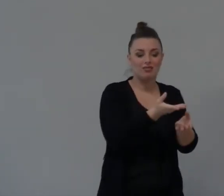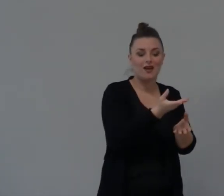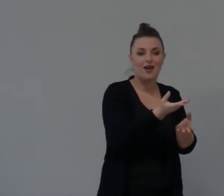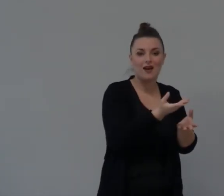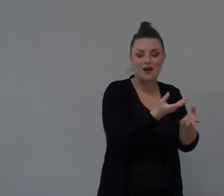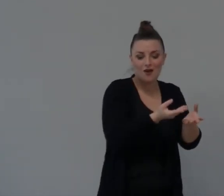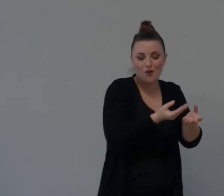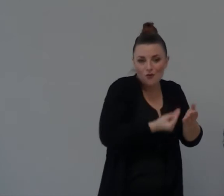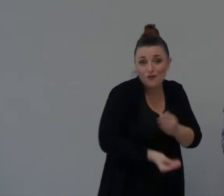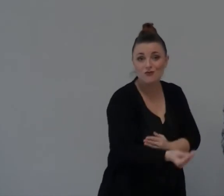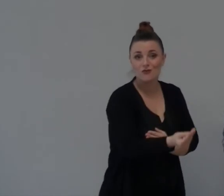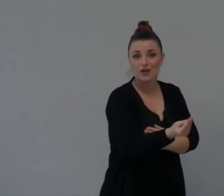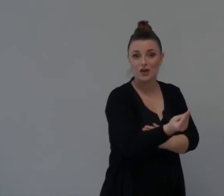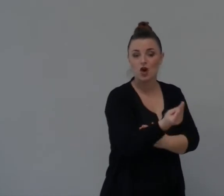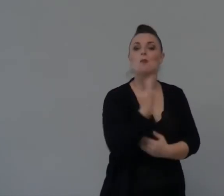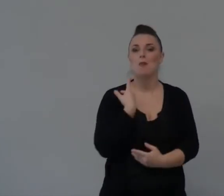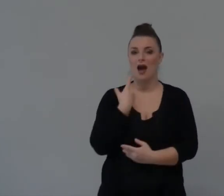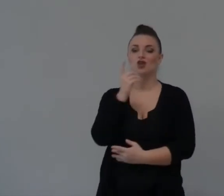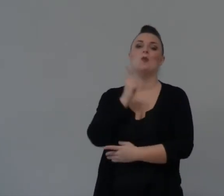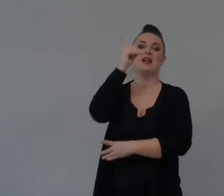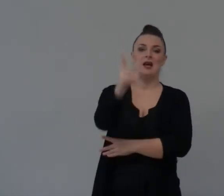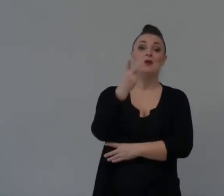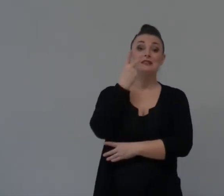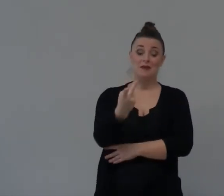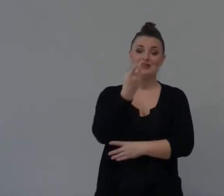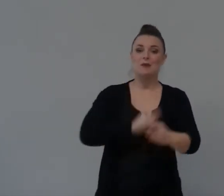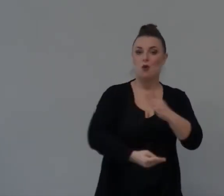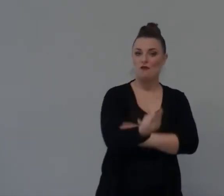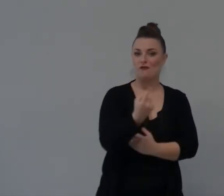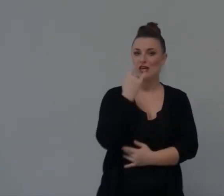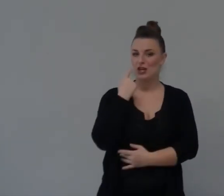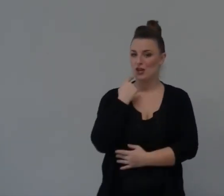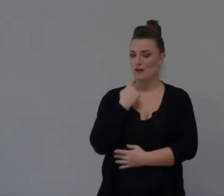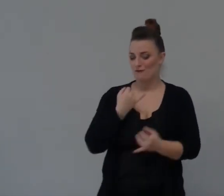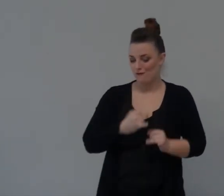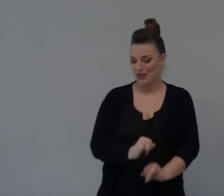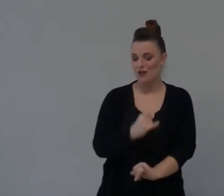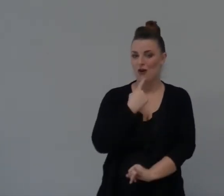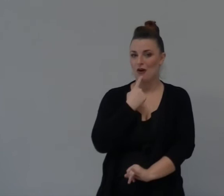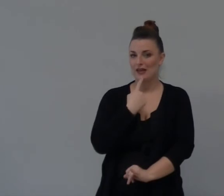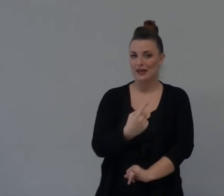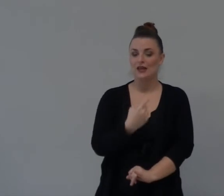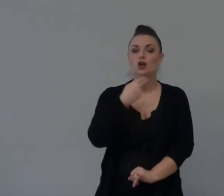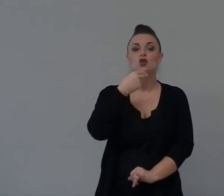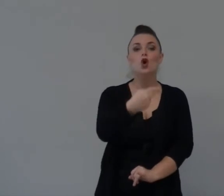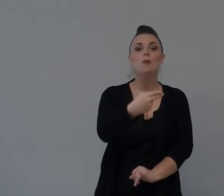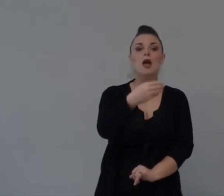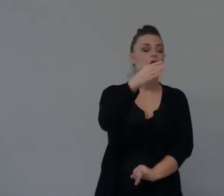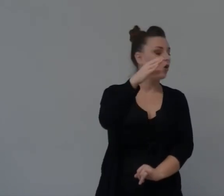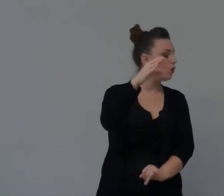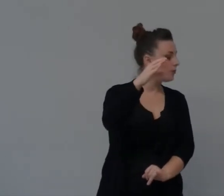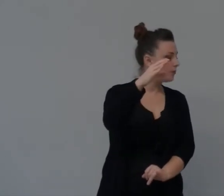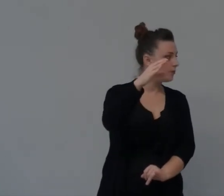prossima Predicazione Arriverà Un figlio Che Si chiamerà Obed Servo